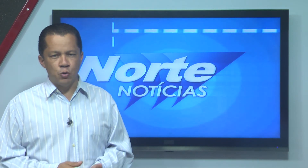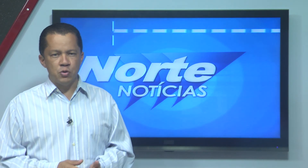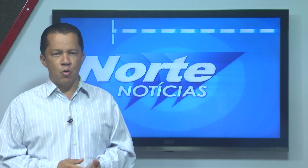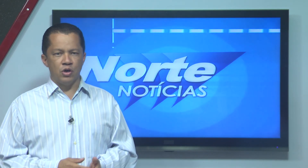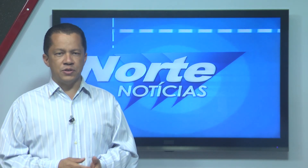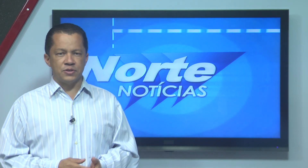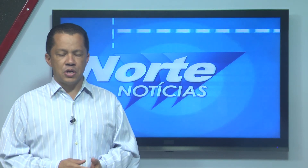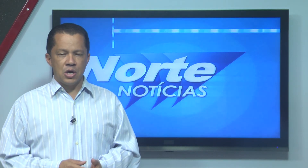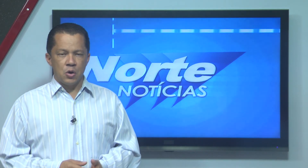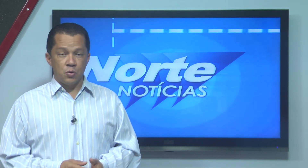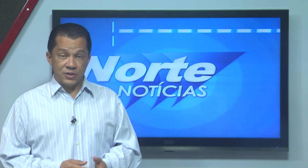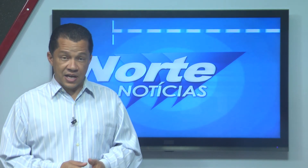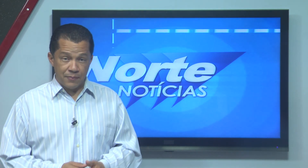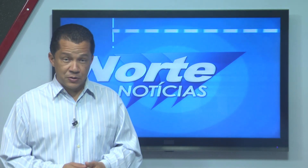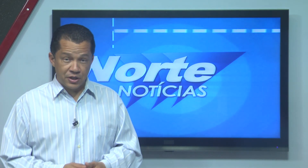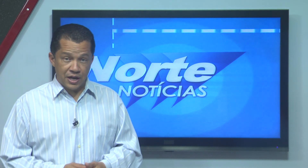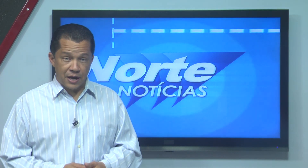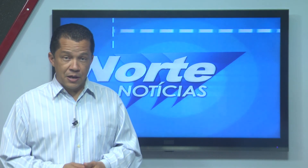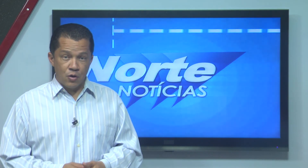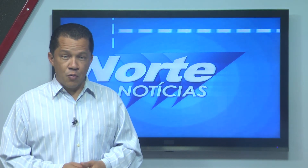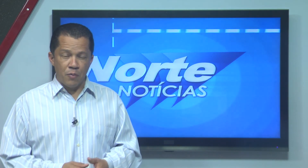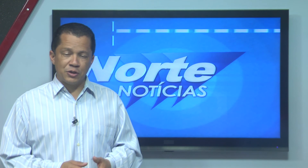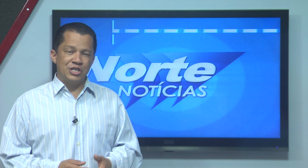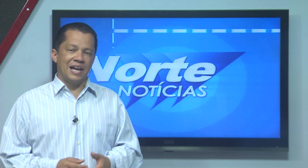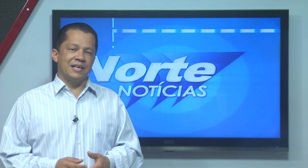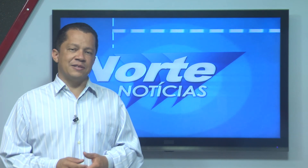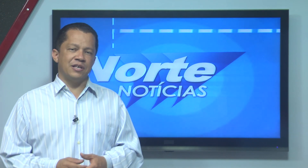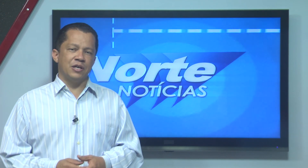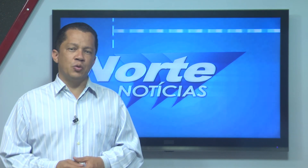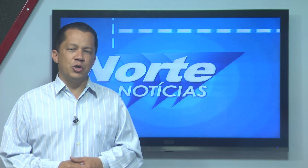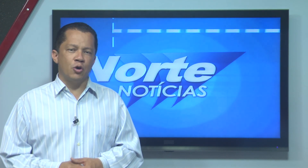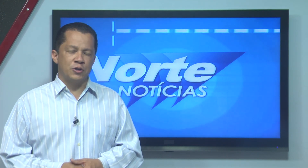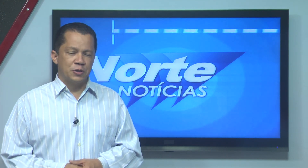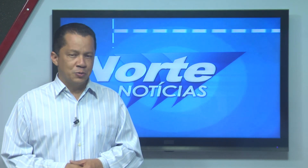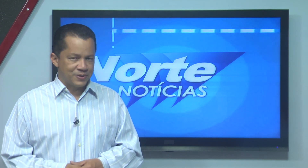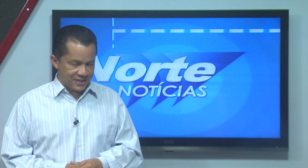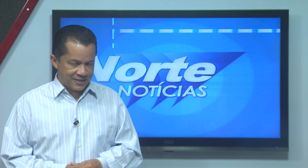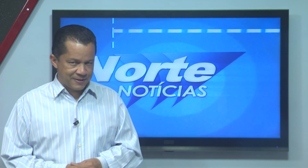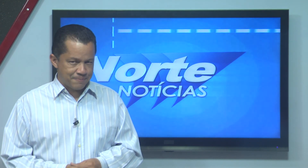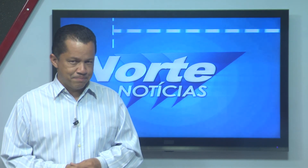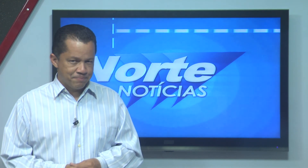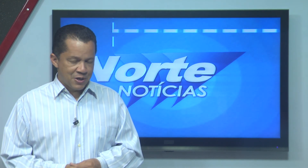Física da Unimortes O encerramento será com momento de lazer no quiosque do Sesc aí Obrigado.